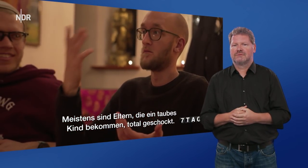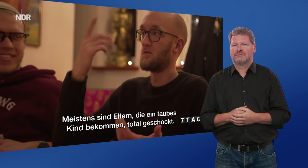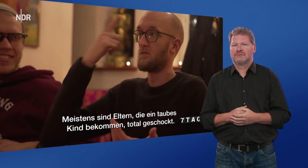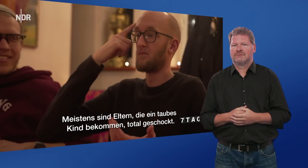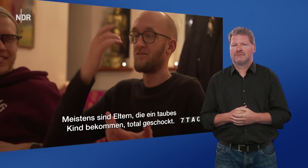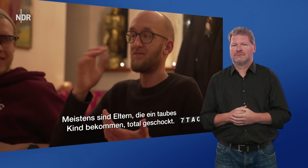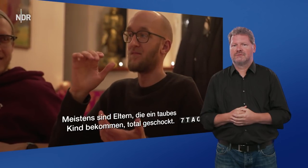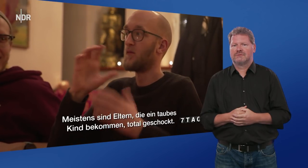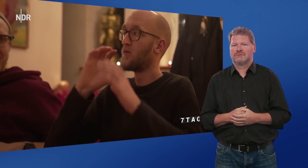Ja.